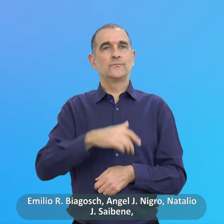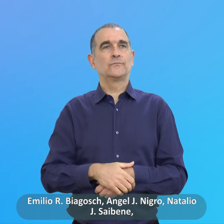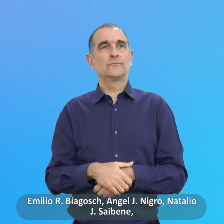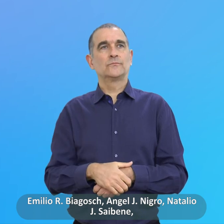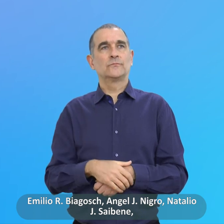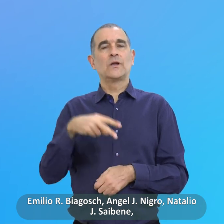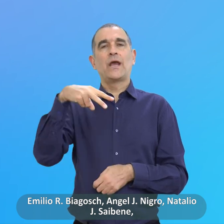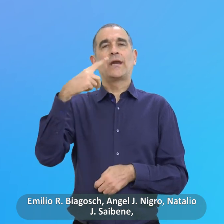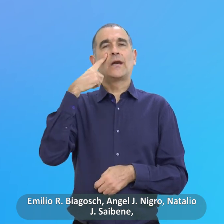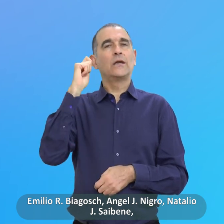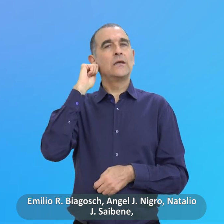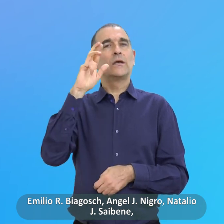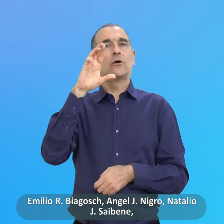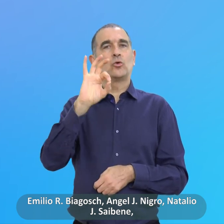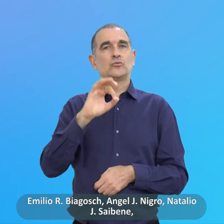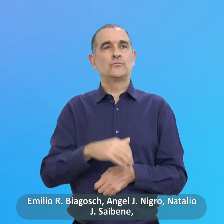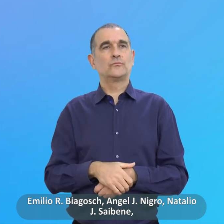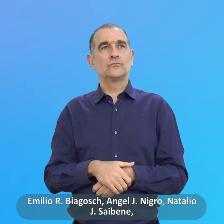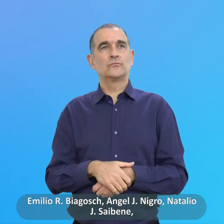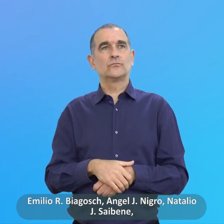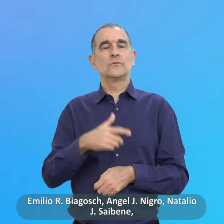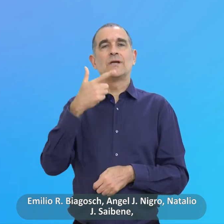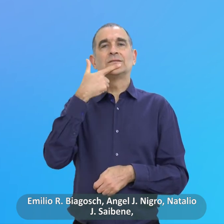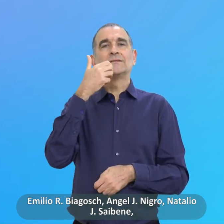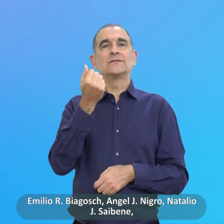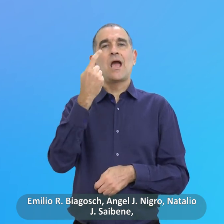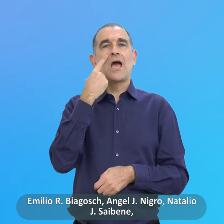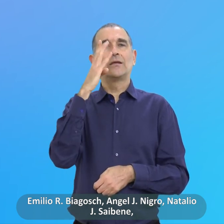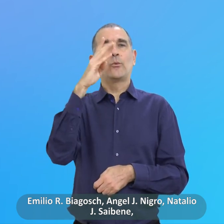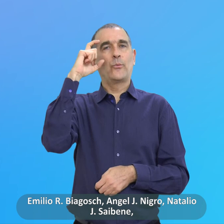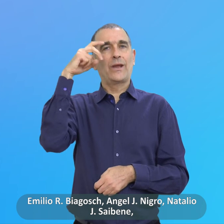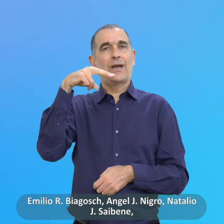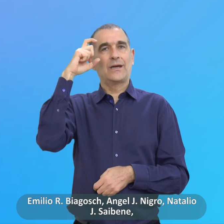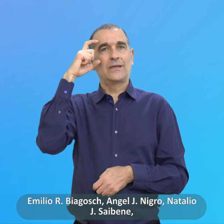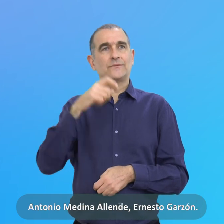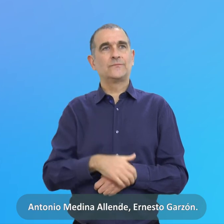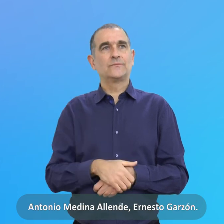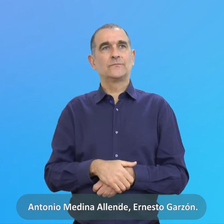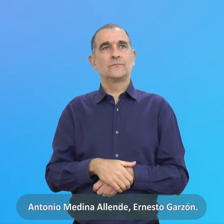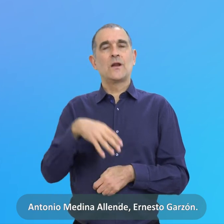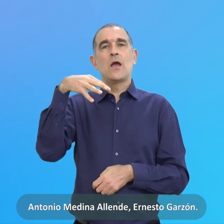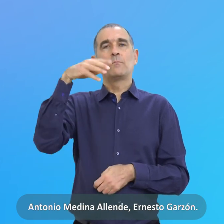Viagost Nigro Saibene